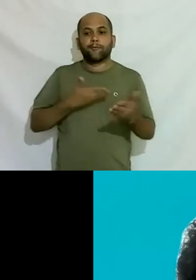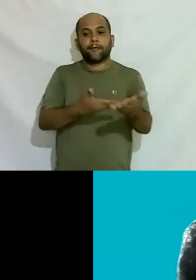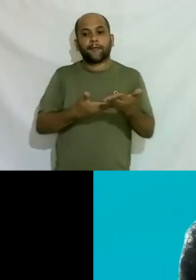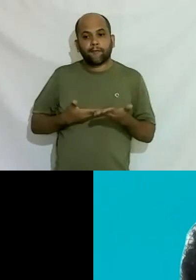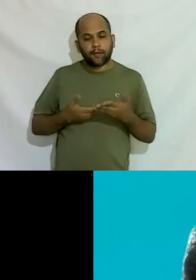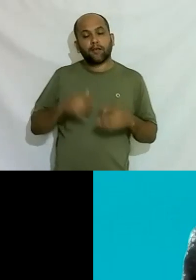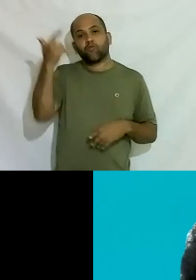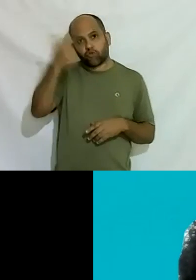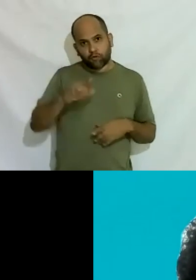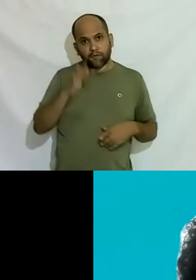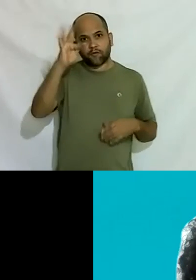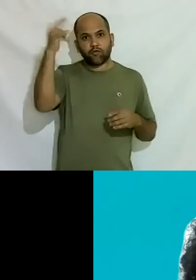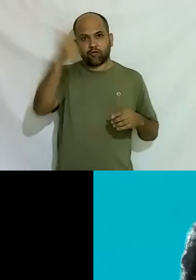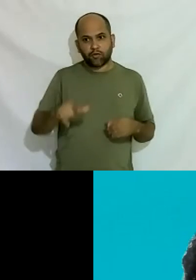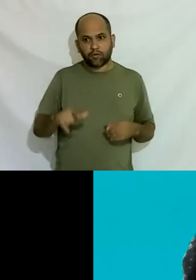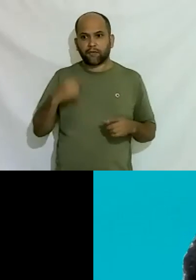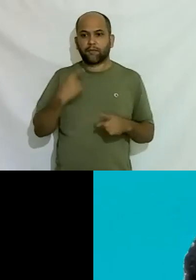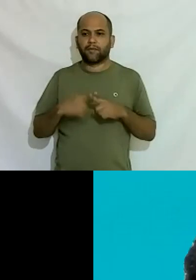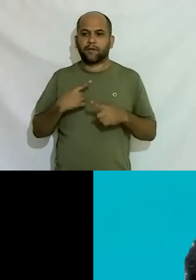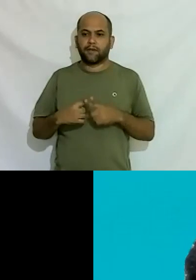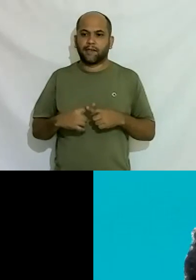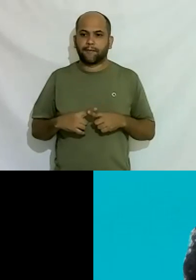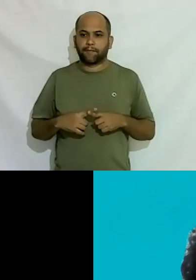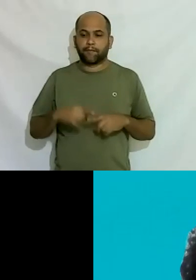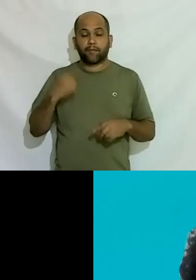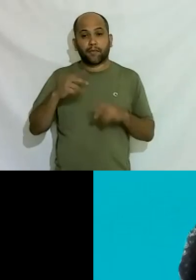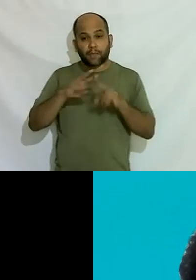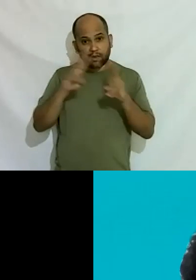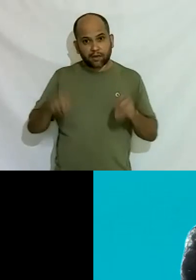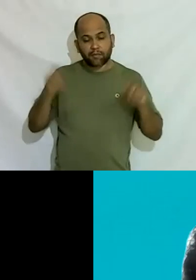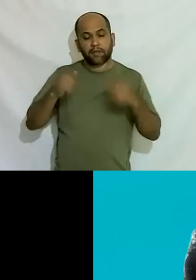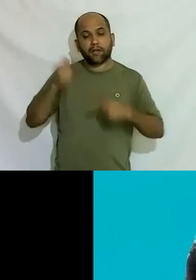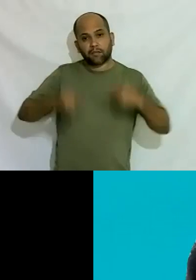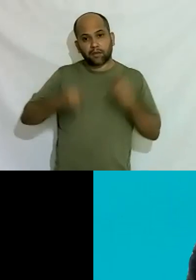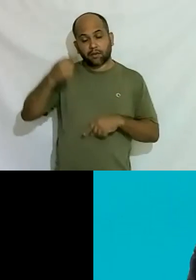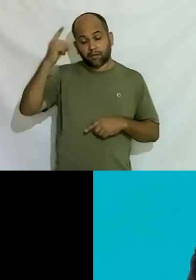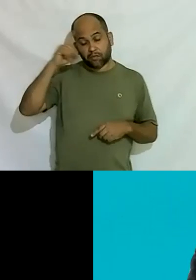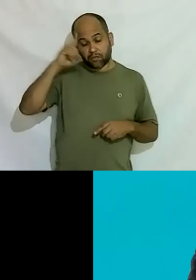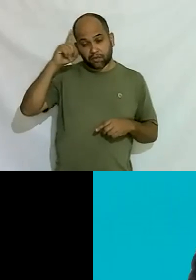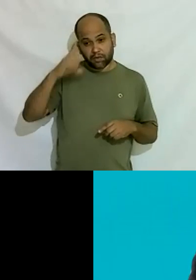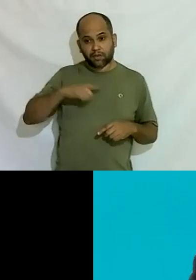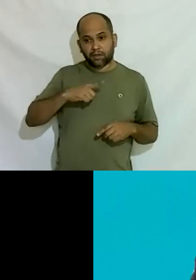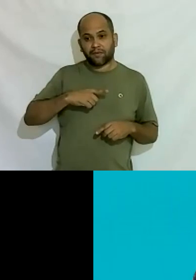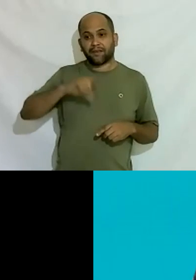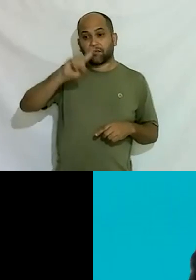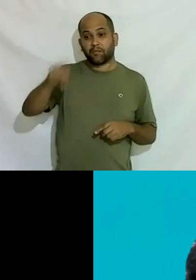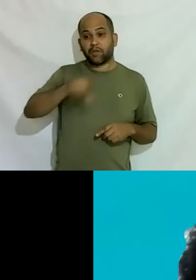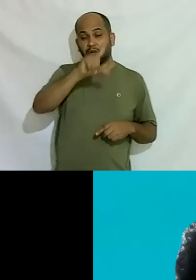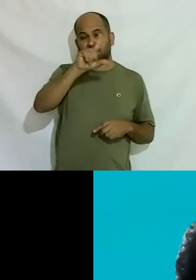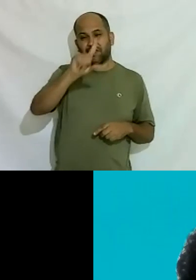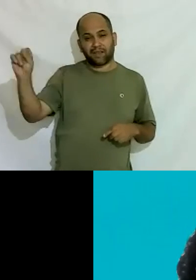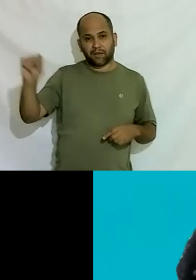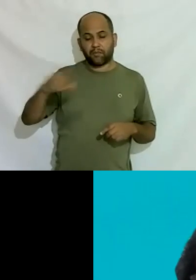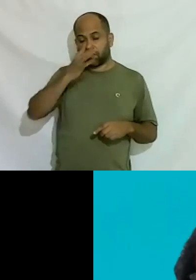novamente porque é um tema que a gente precisa debater todos os dias e a gente tem aqui mil e cento mil e cento e poucas